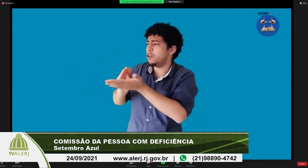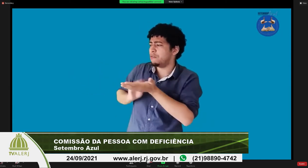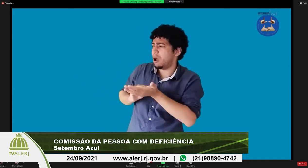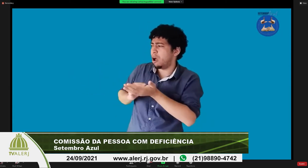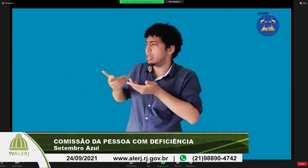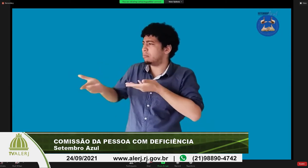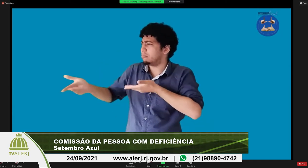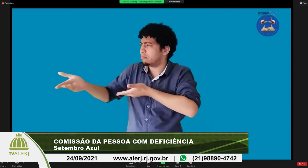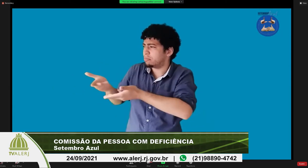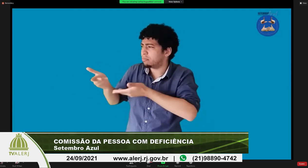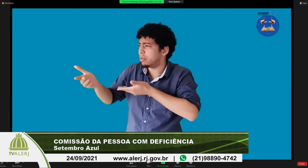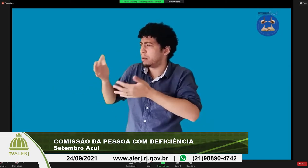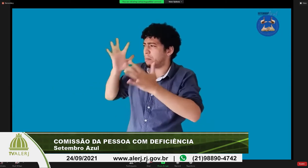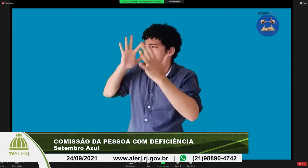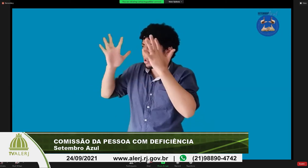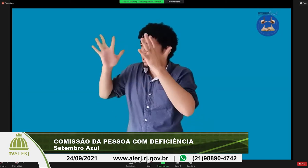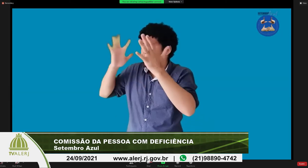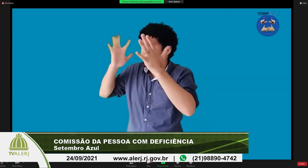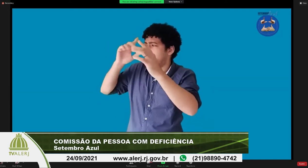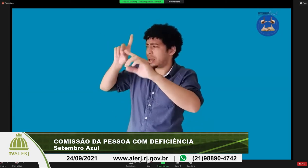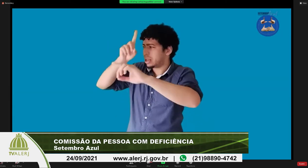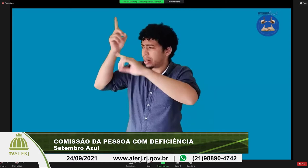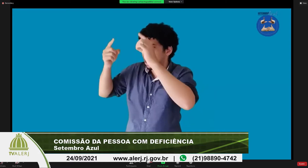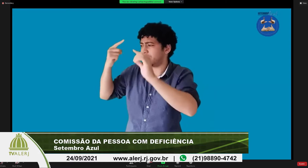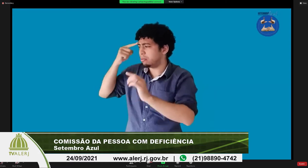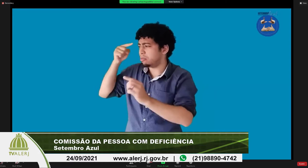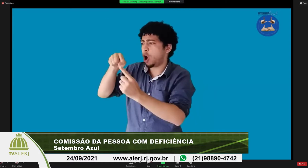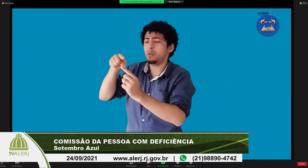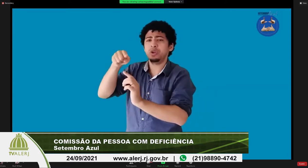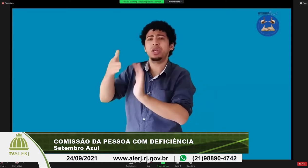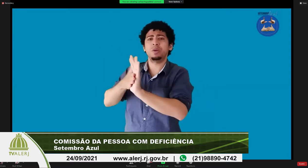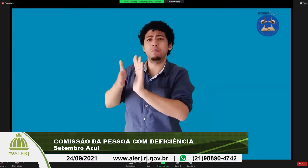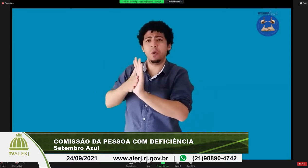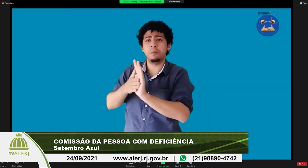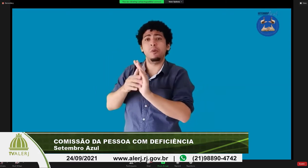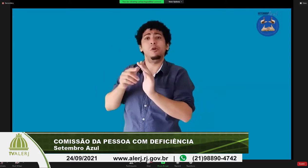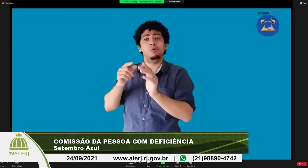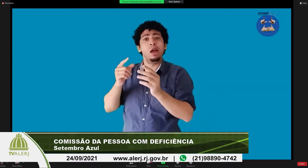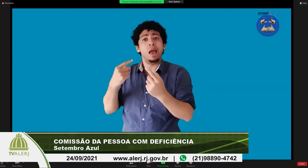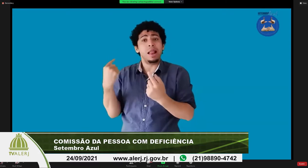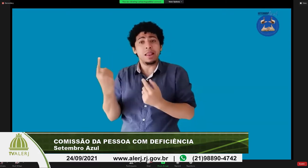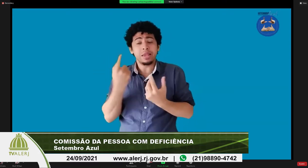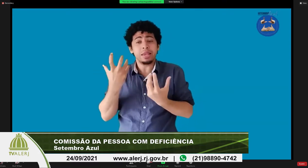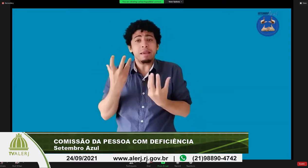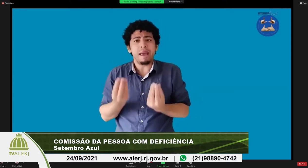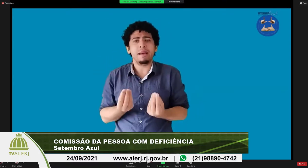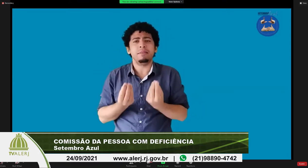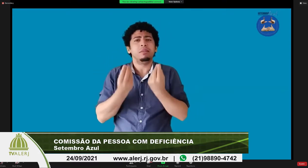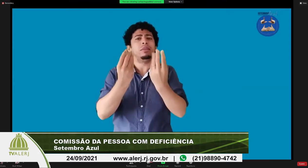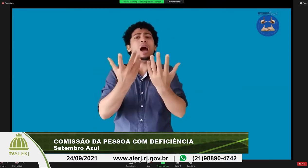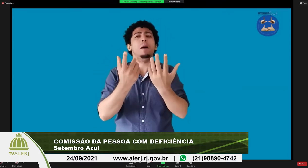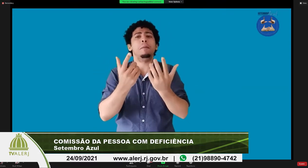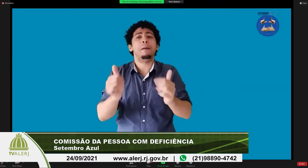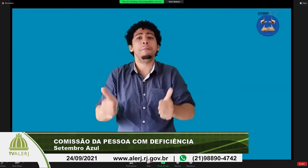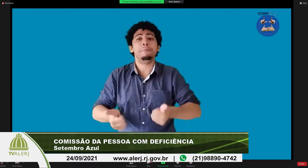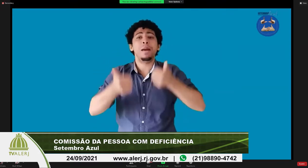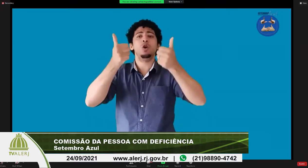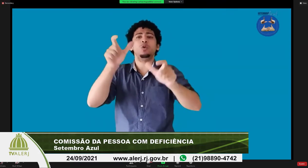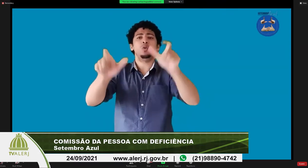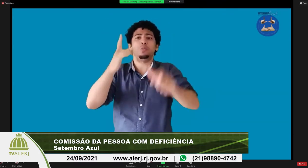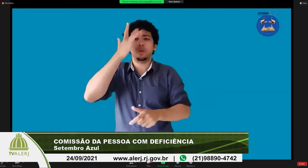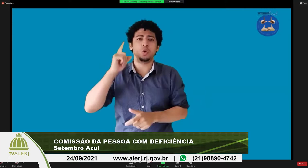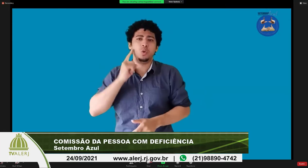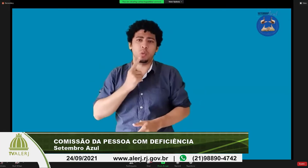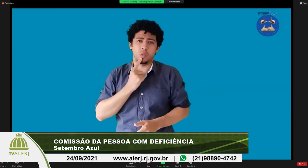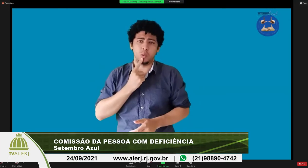questões e compreensões da pessoa surda podemos entender e pensar no objetivo que o projeto tem em si nós